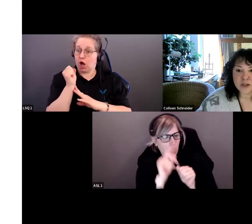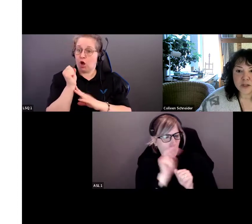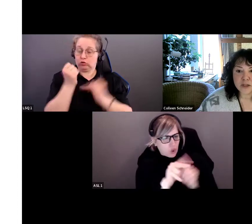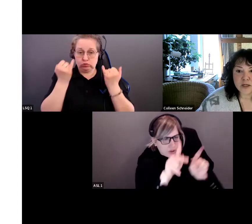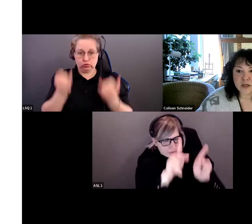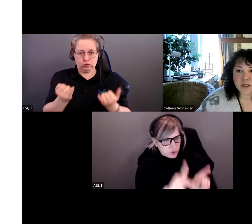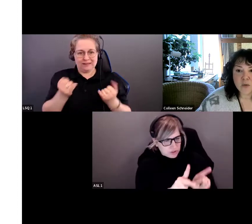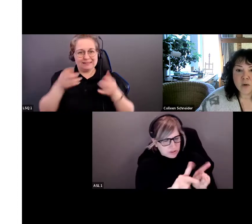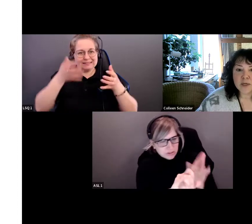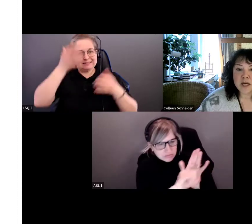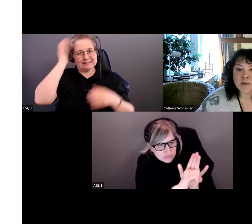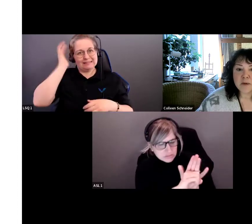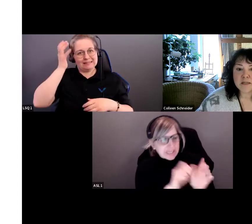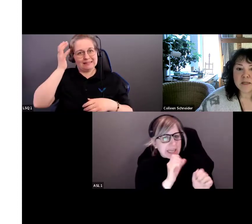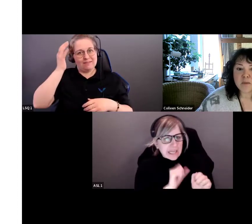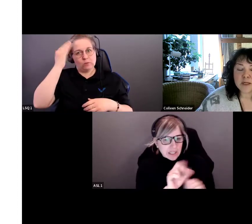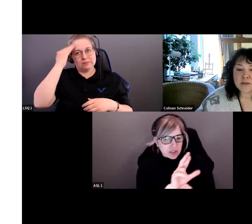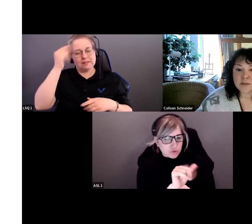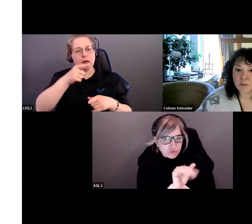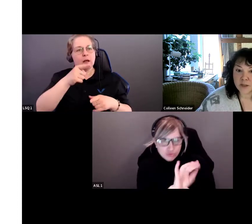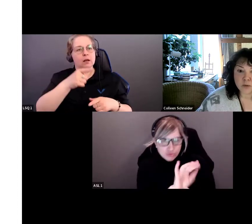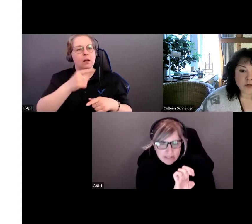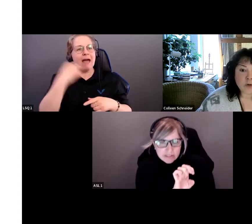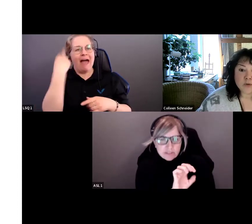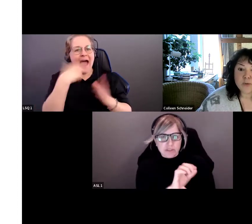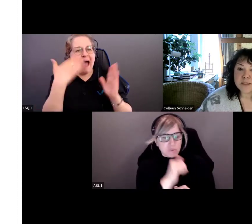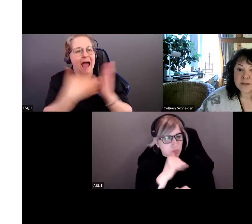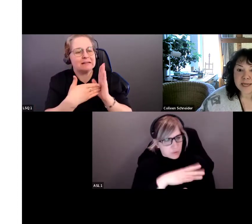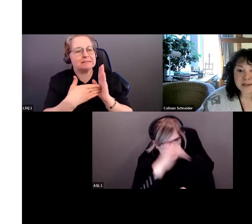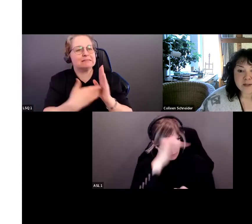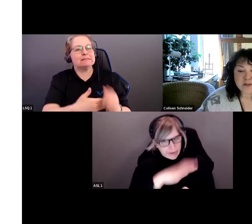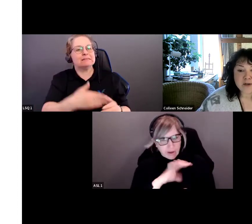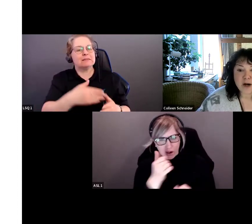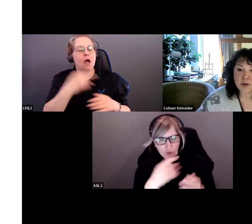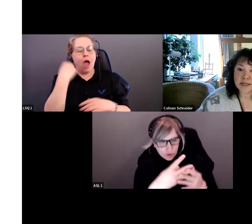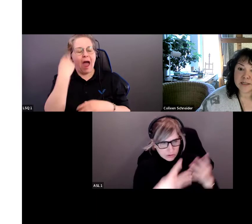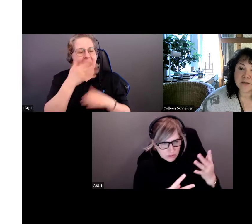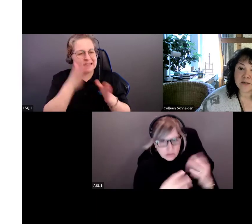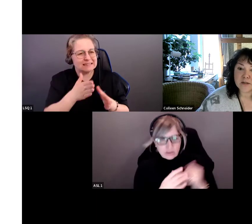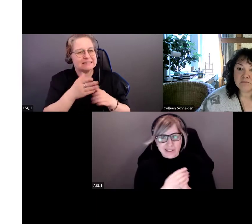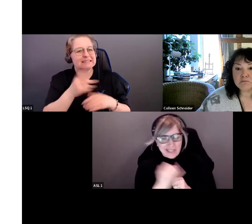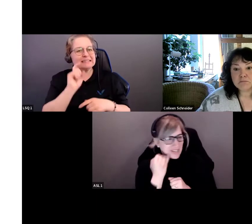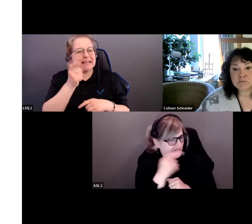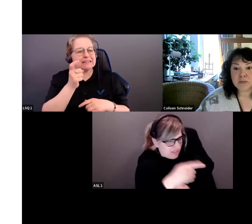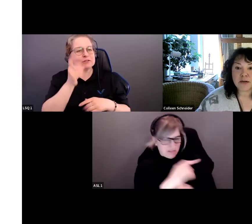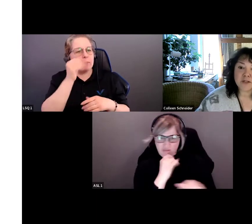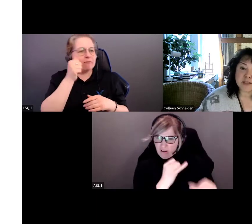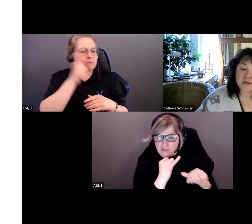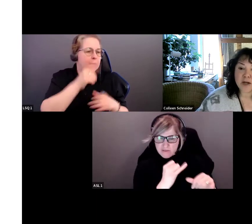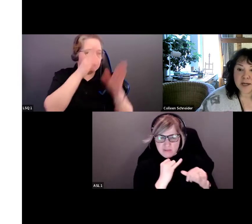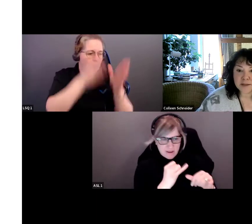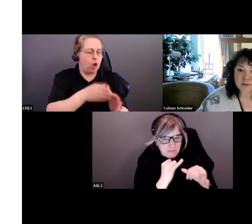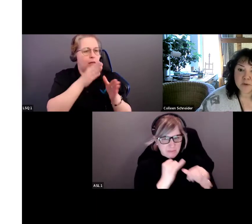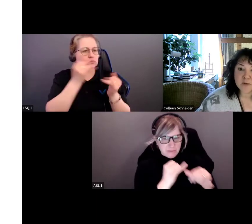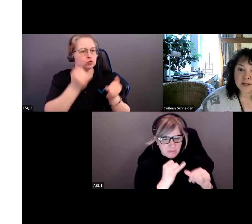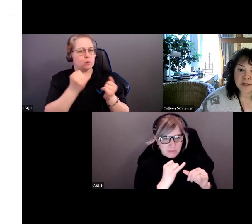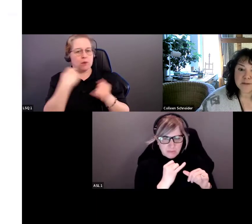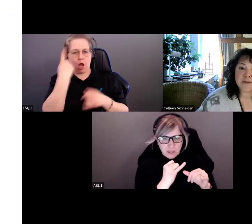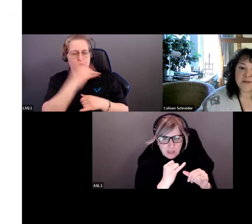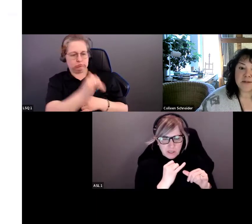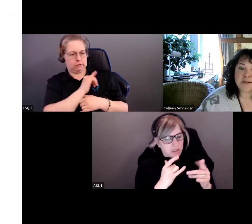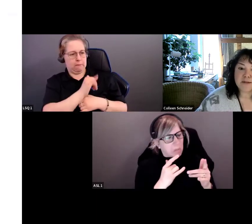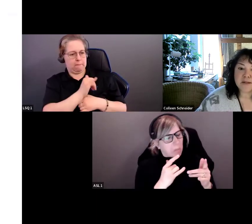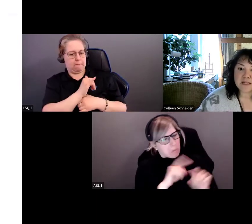établissons quelle est la race, le sexe et l'âge d'une personne. Lorsque nous rencontrons quelqu'un qui nous ressemble,